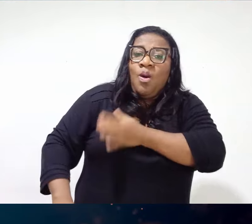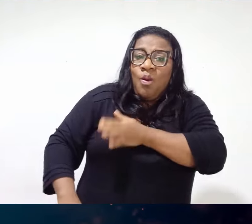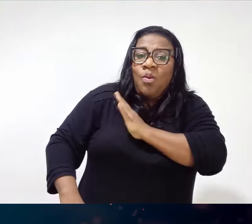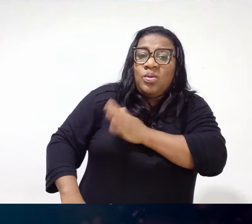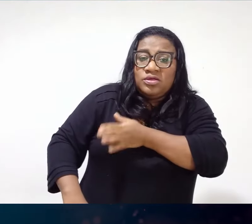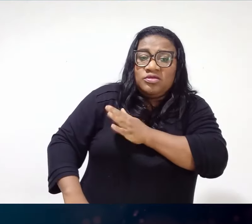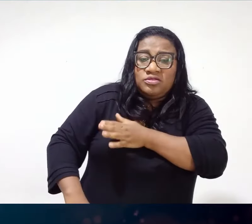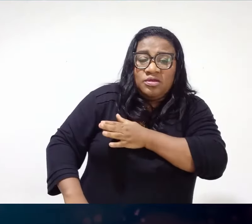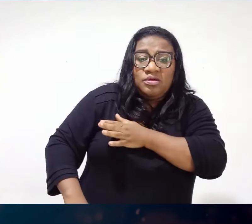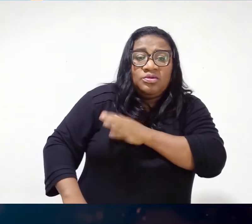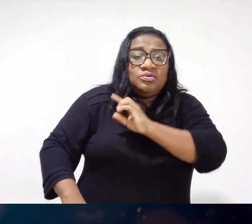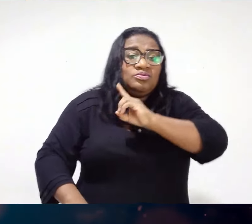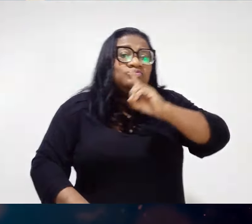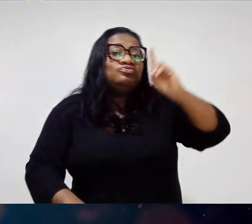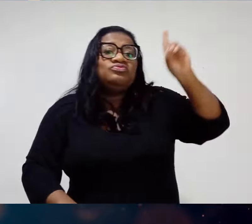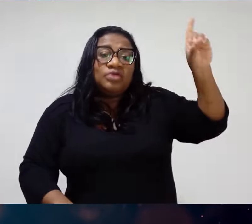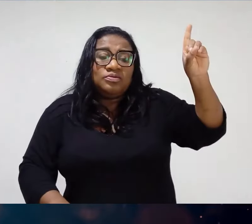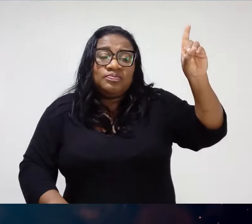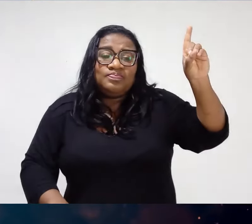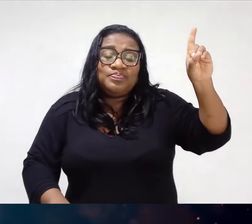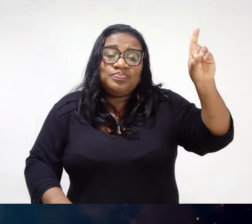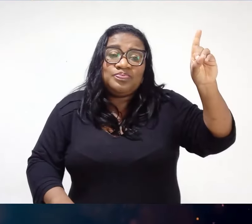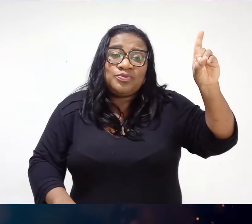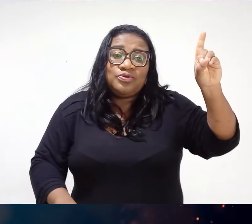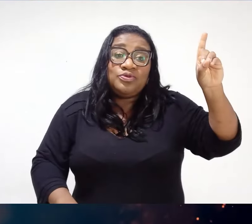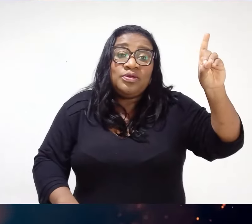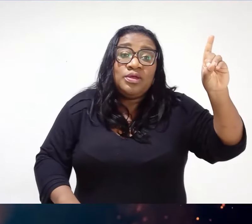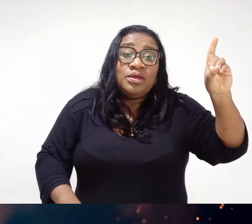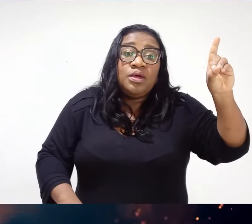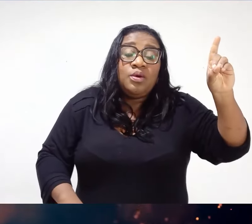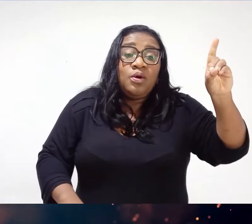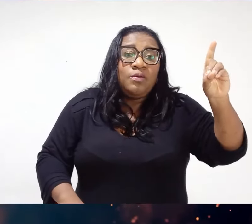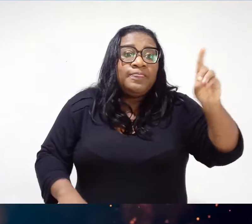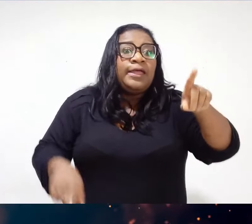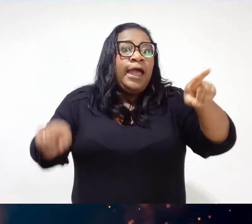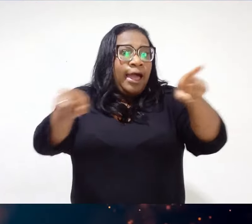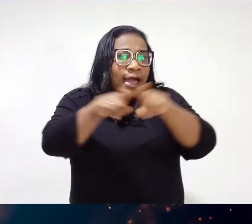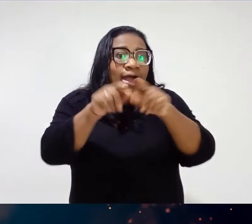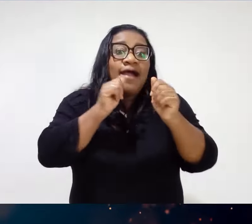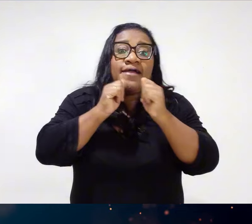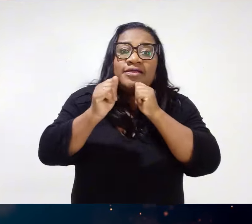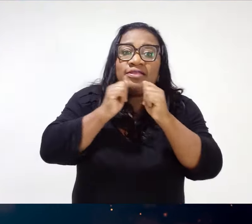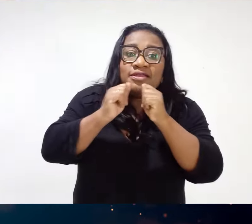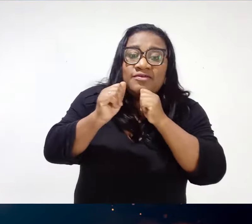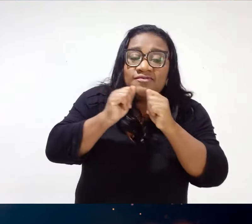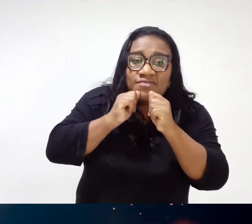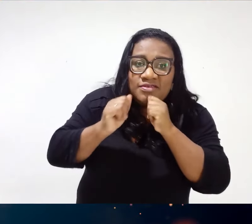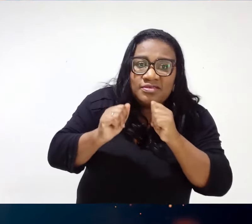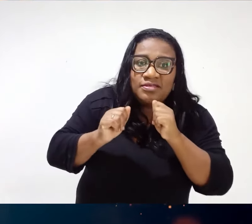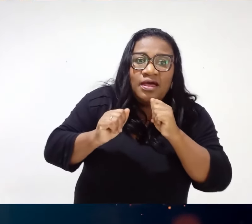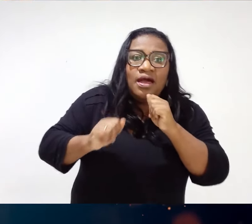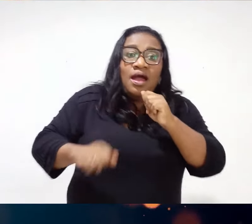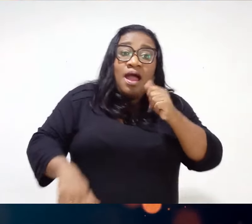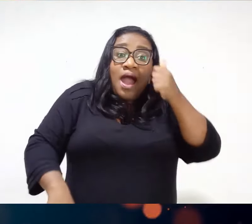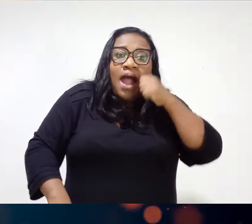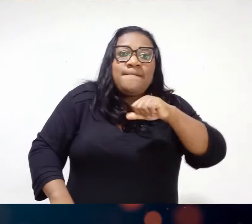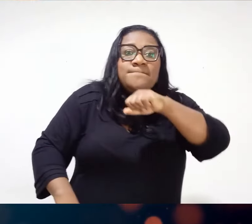E pra encerrar, irmão Olha isso aqui Em entrevista a Band Simone Medina A mãe do